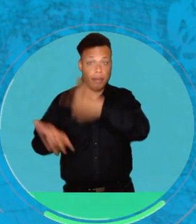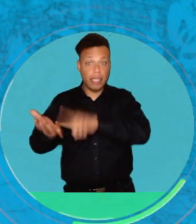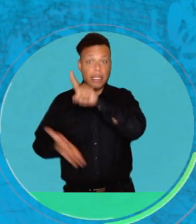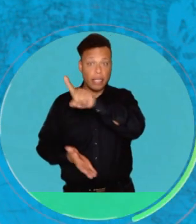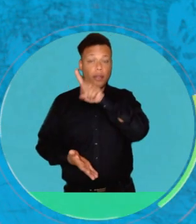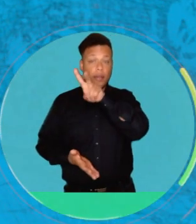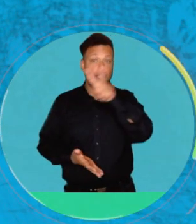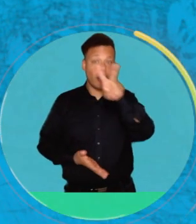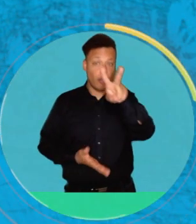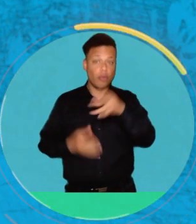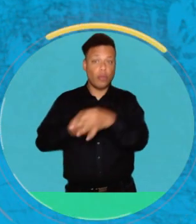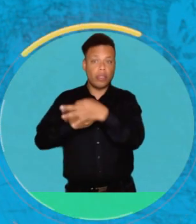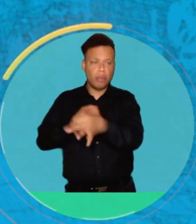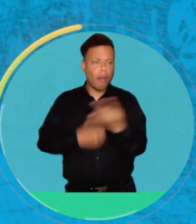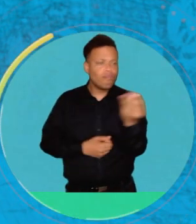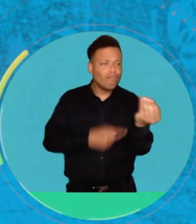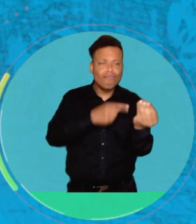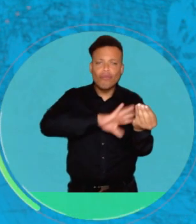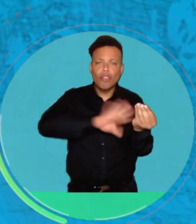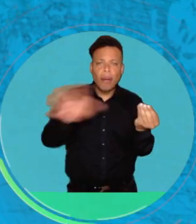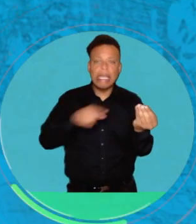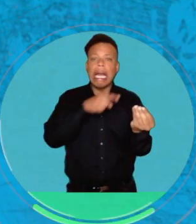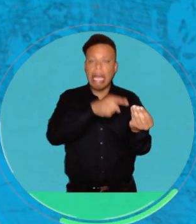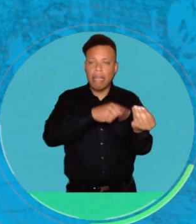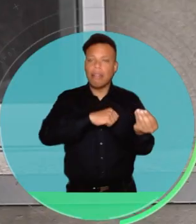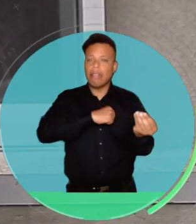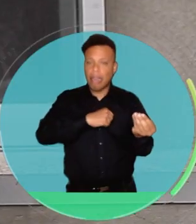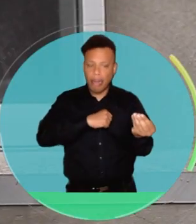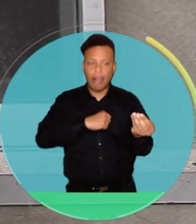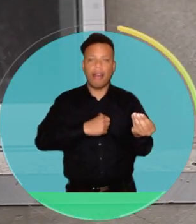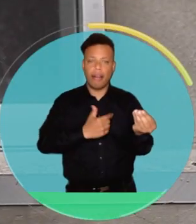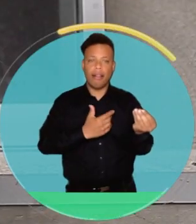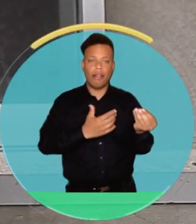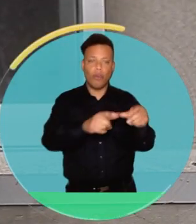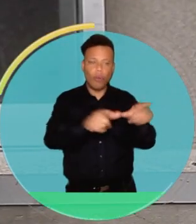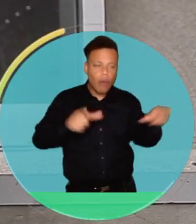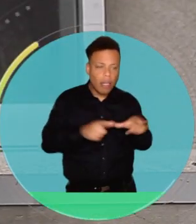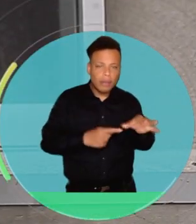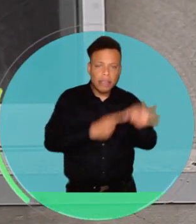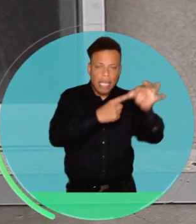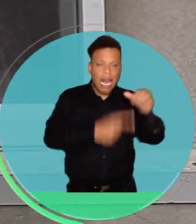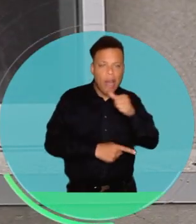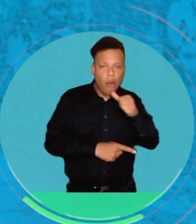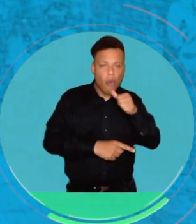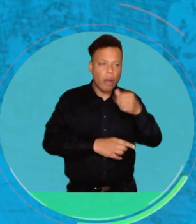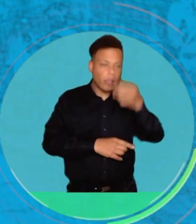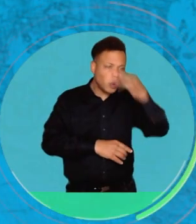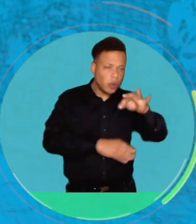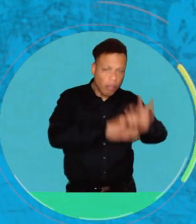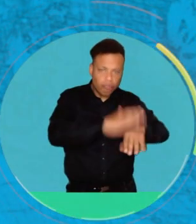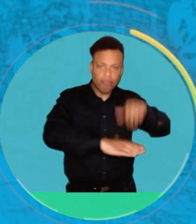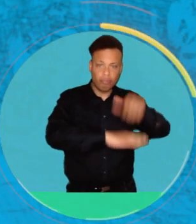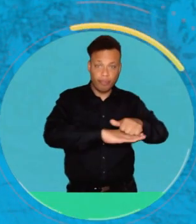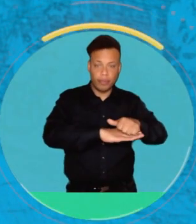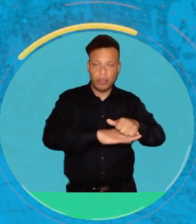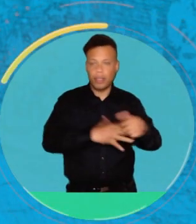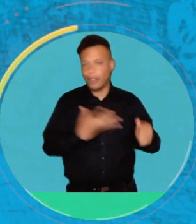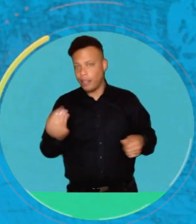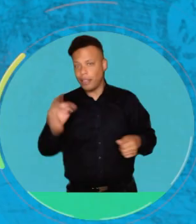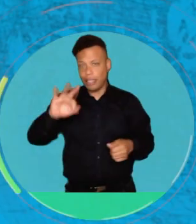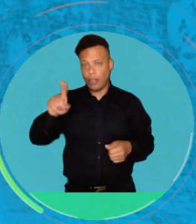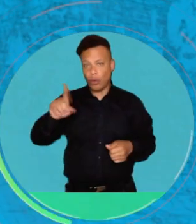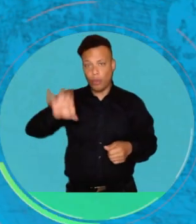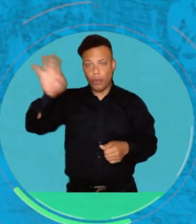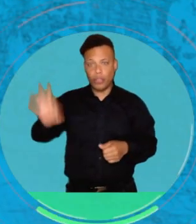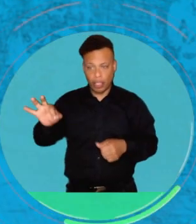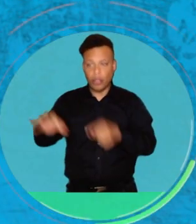541 de los 1.122 municipios del país contaban con una petarca, una planta de tratamiento de